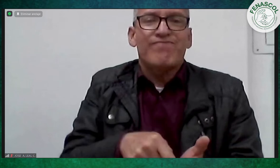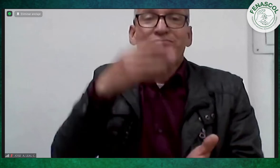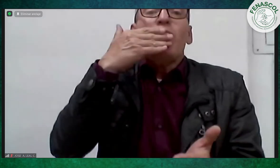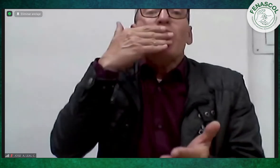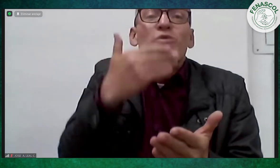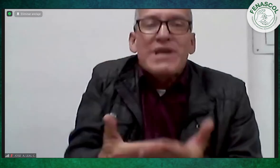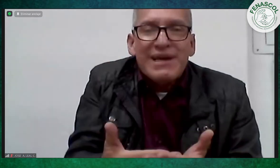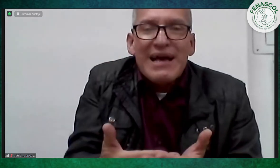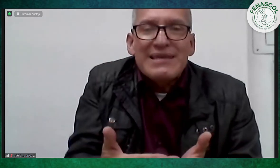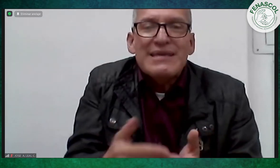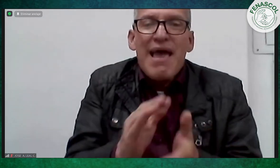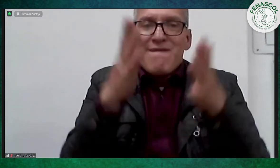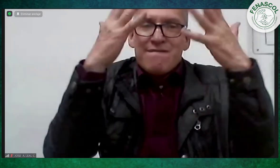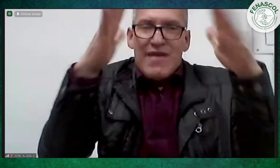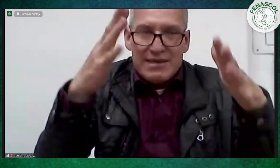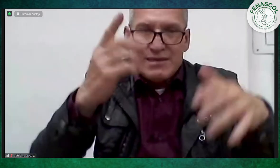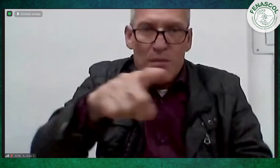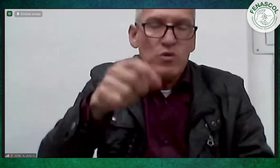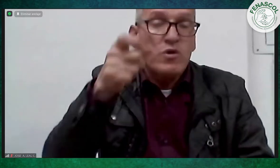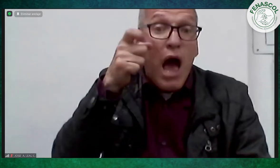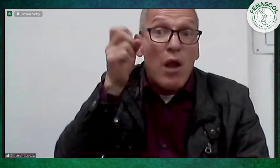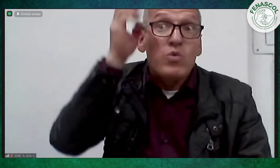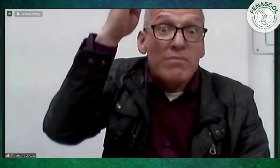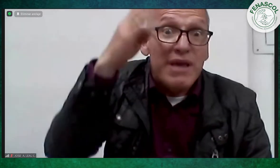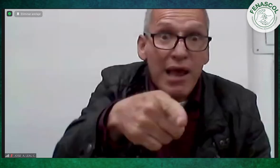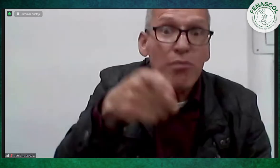Gracias por ver el video.